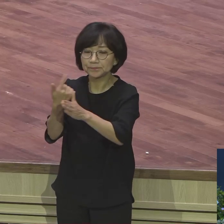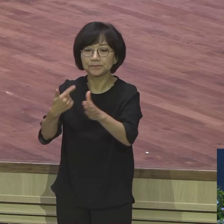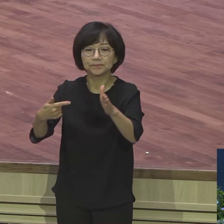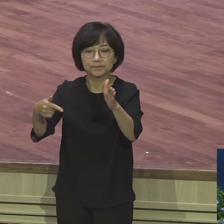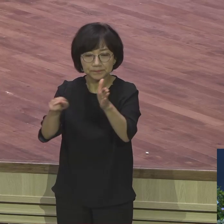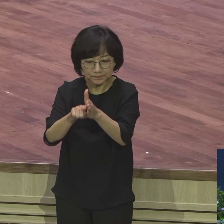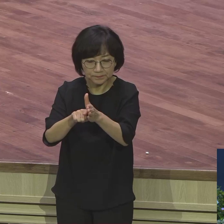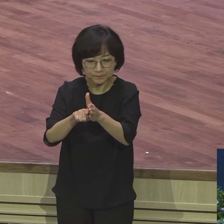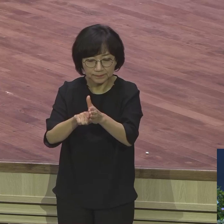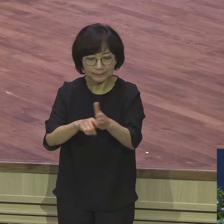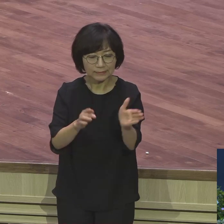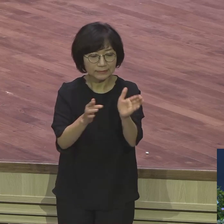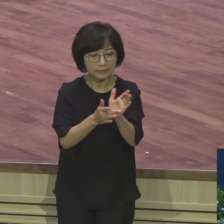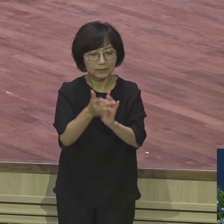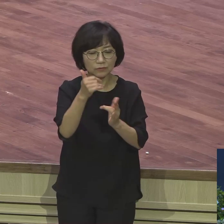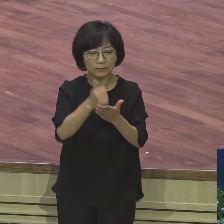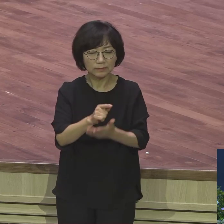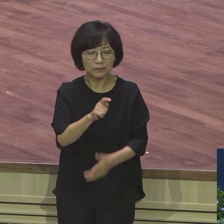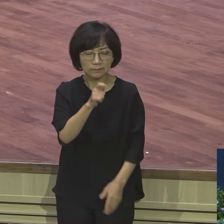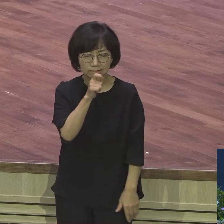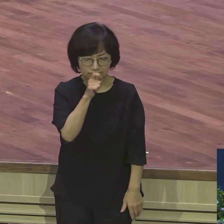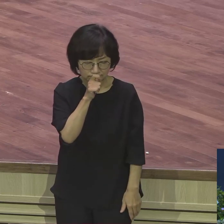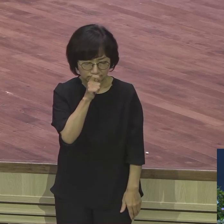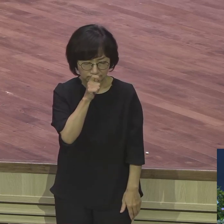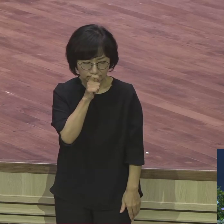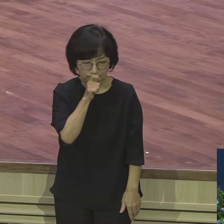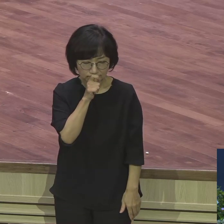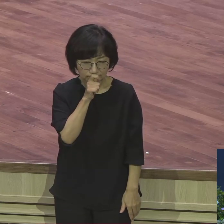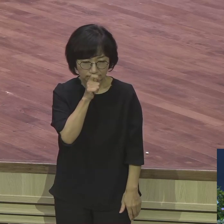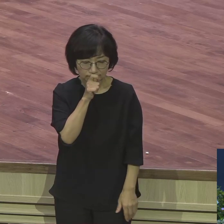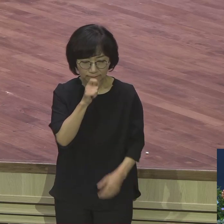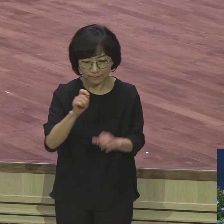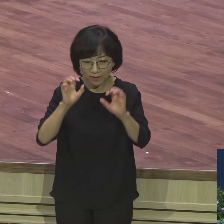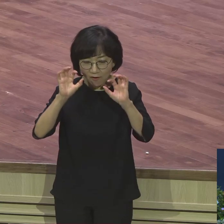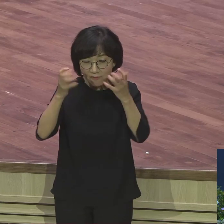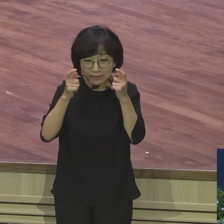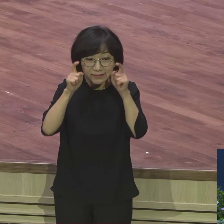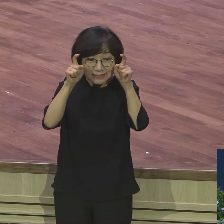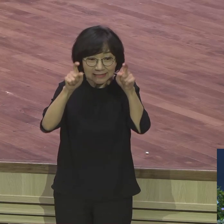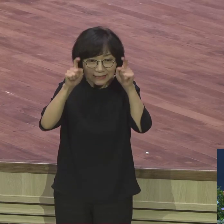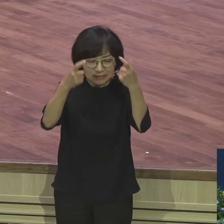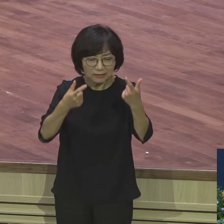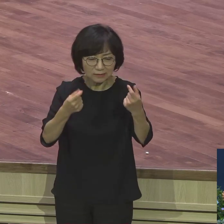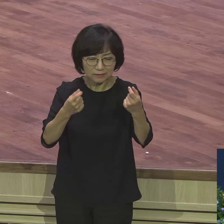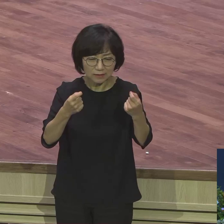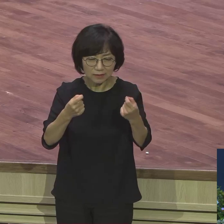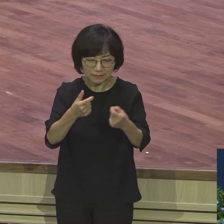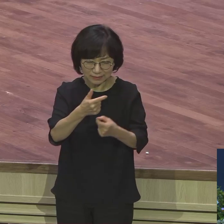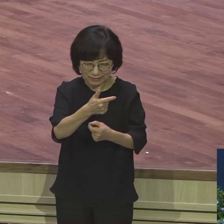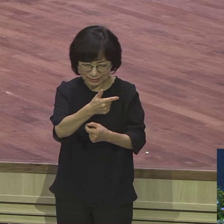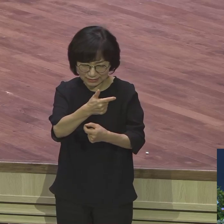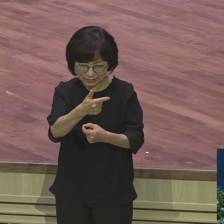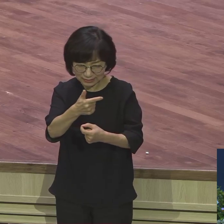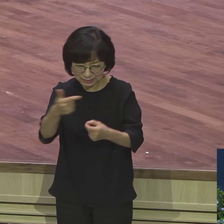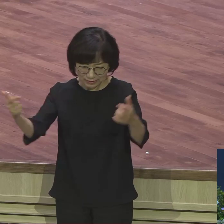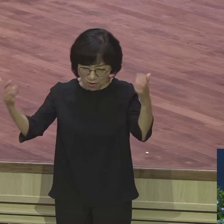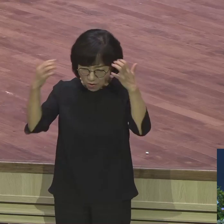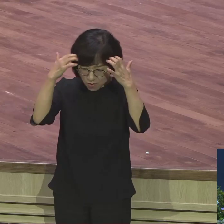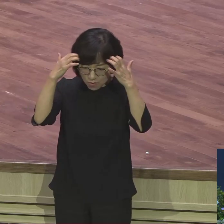어린 양처럼 아무 말 없이 상상할 수 없는 고통이 수반되는 이 십자가 처형을